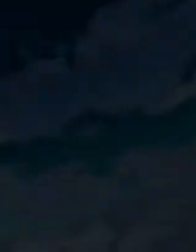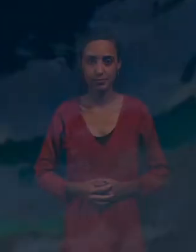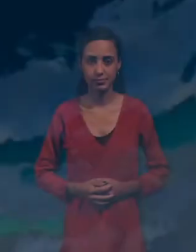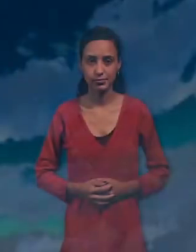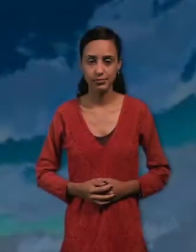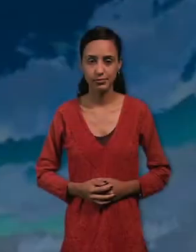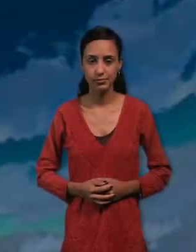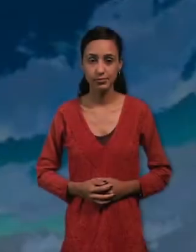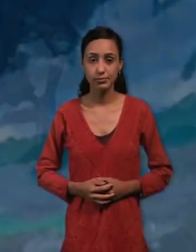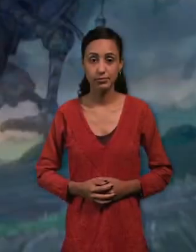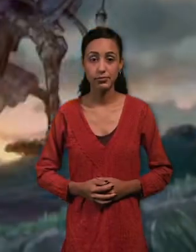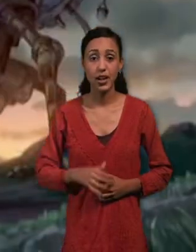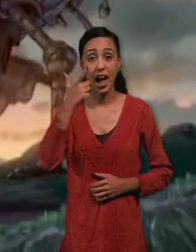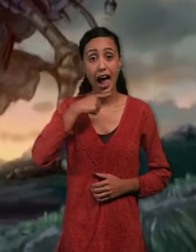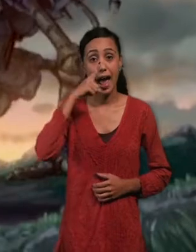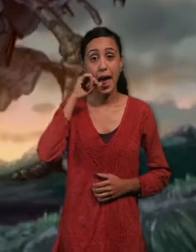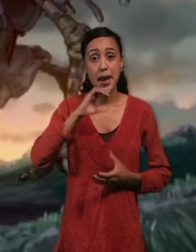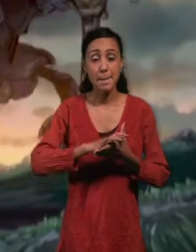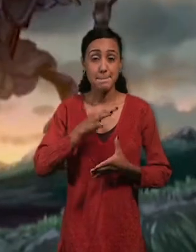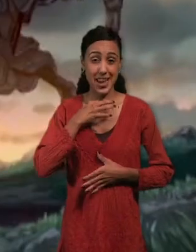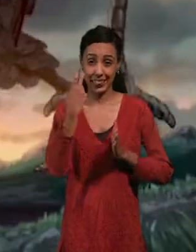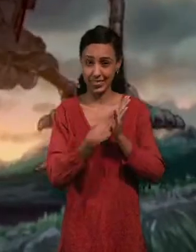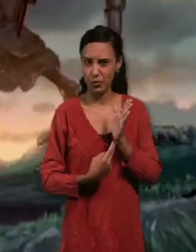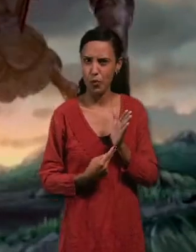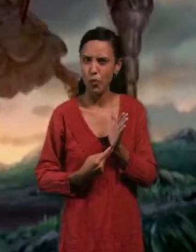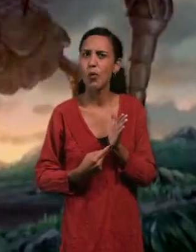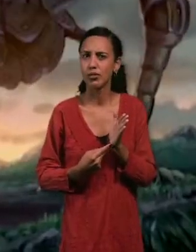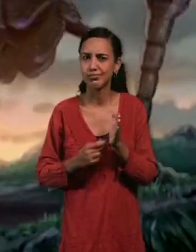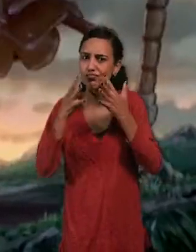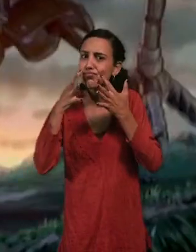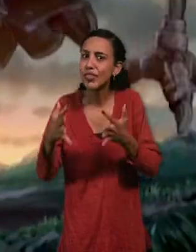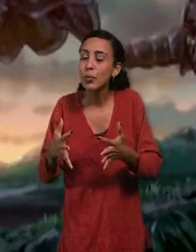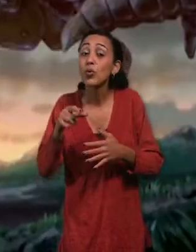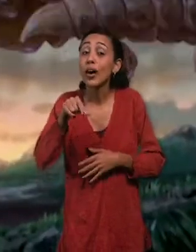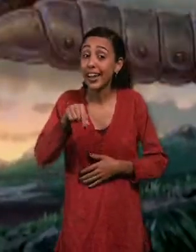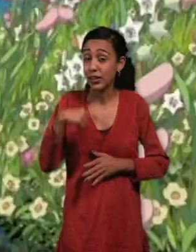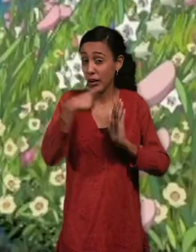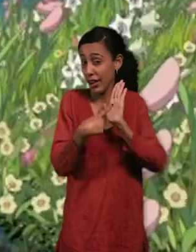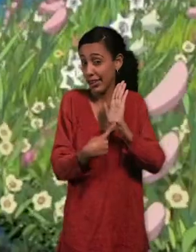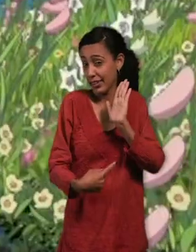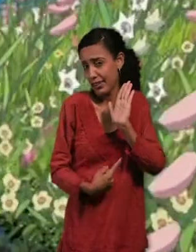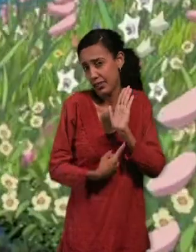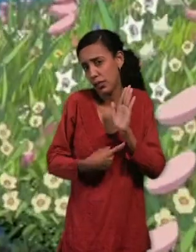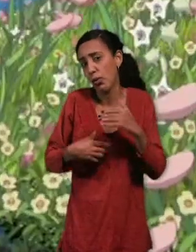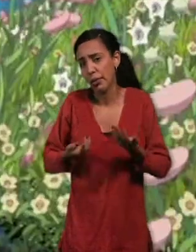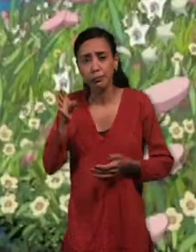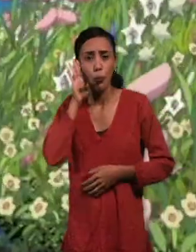El anime es muy popular mundialmente. Este género, característico de la animación japonesa, puede estar